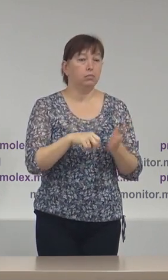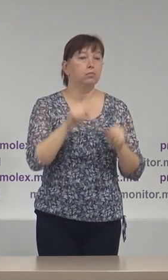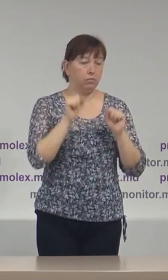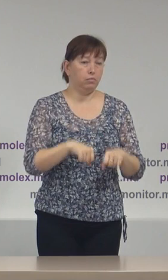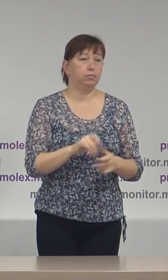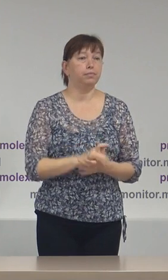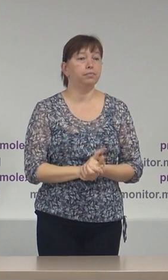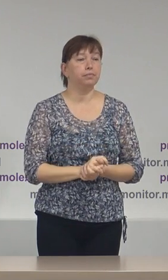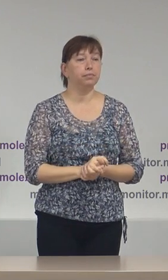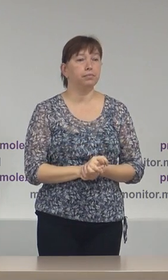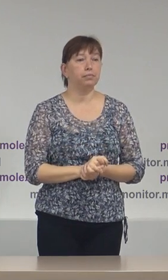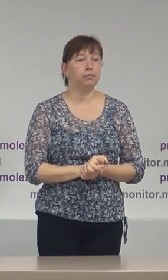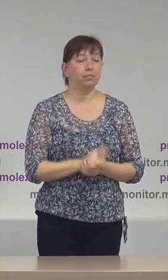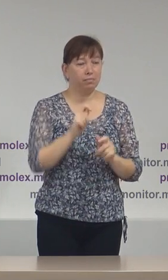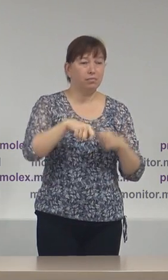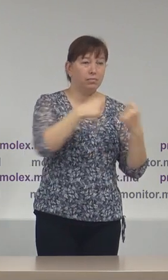interimat a funcției.